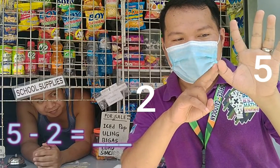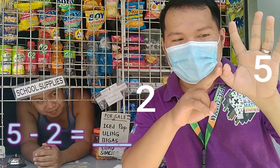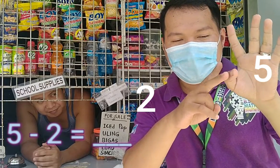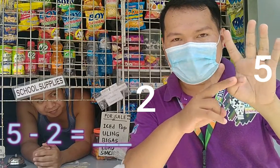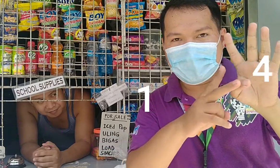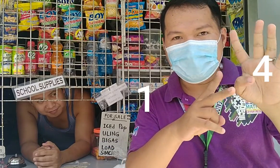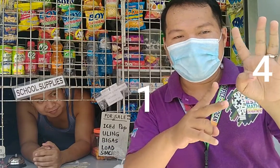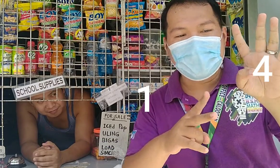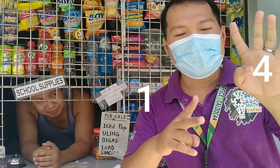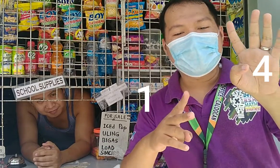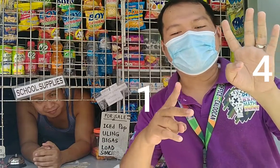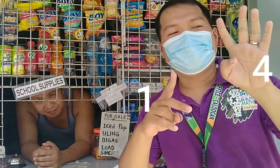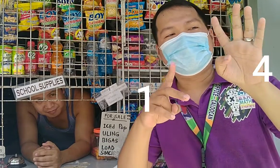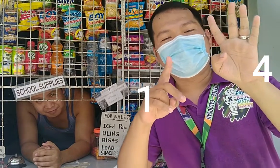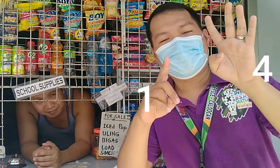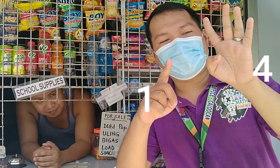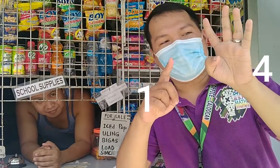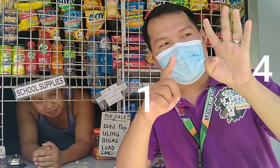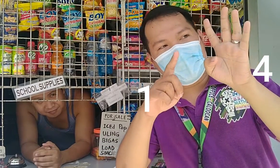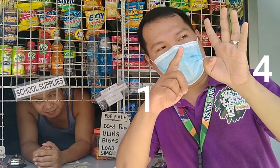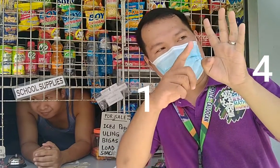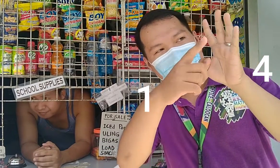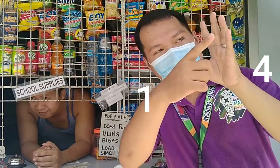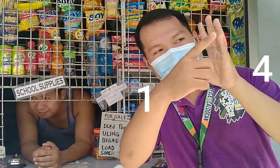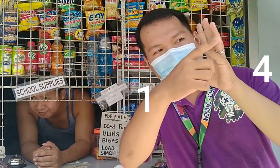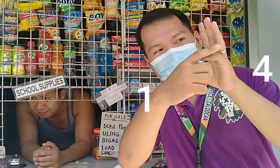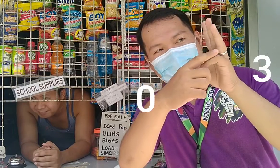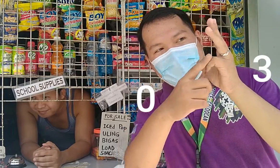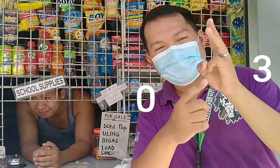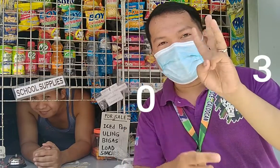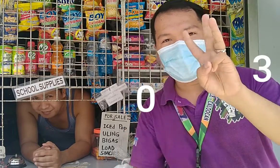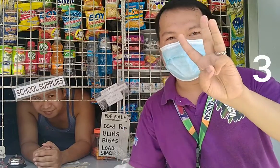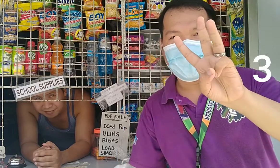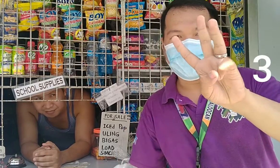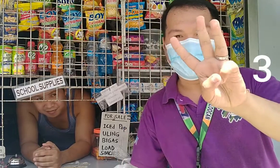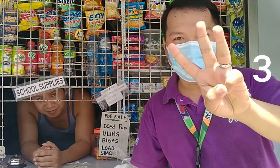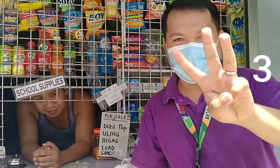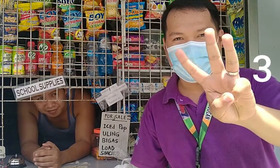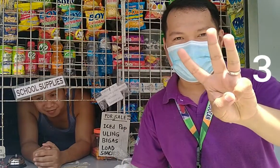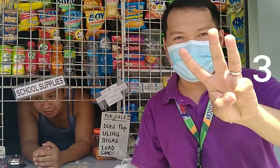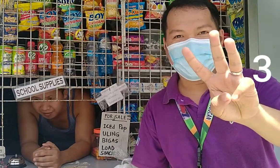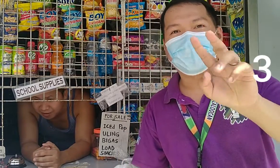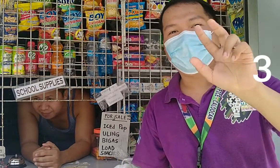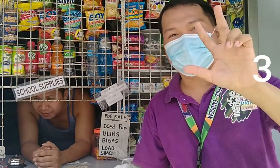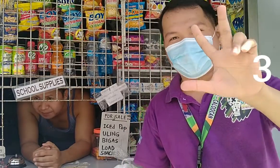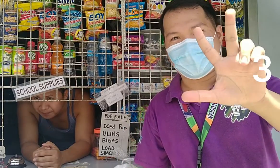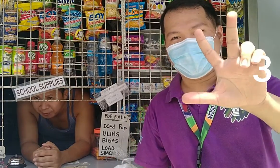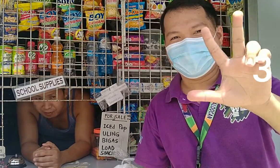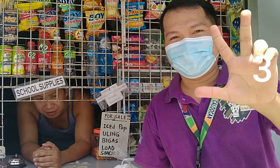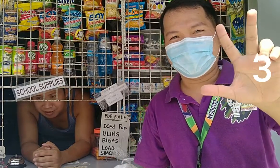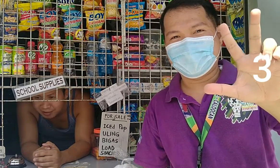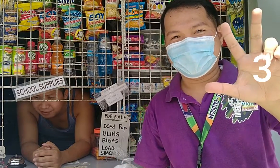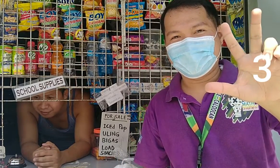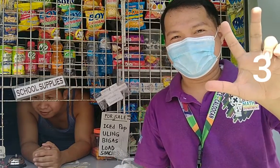Isa-isa yun natin bawasan. 4 At 3! 3!